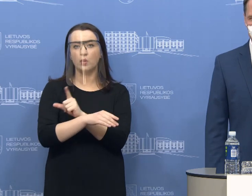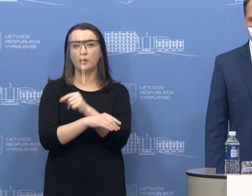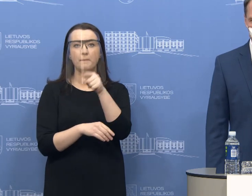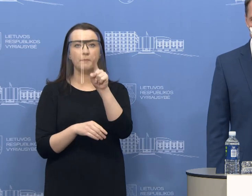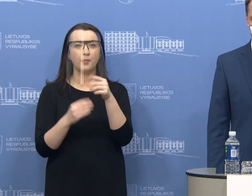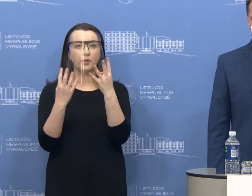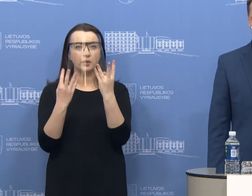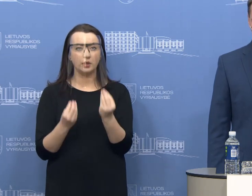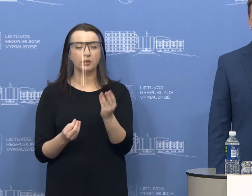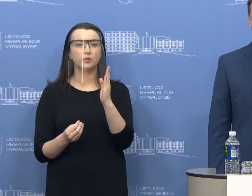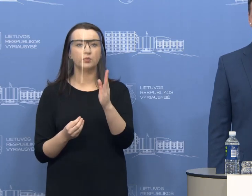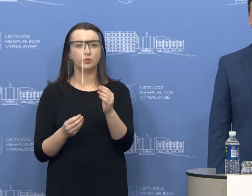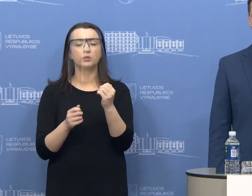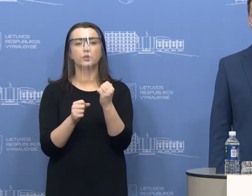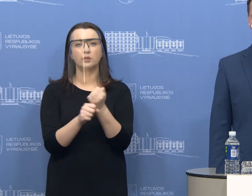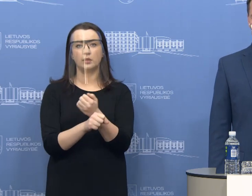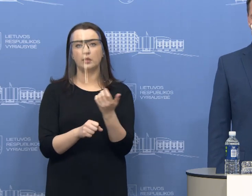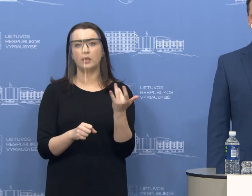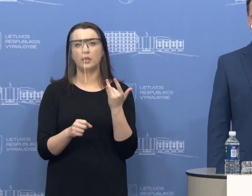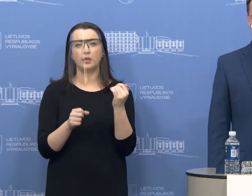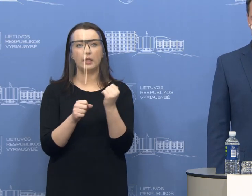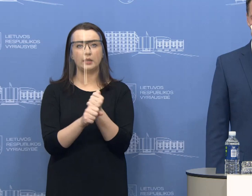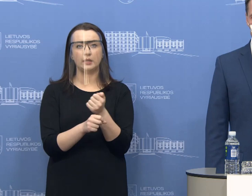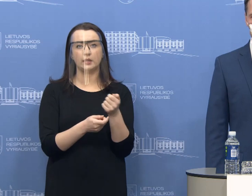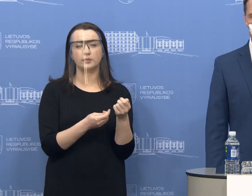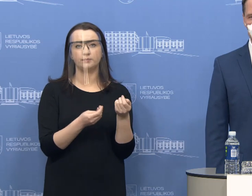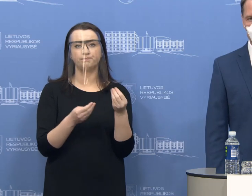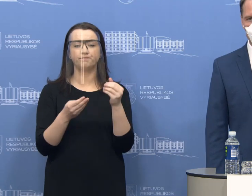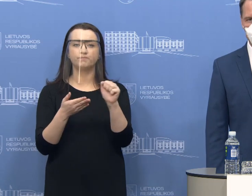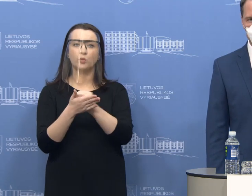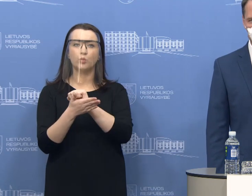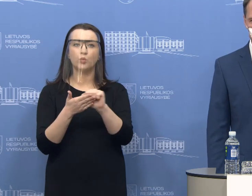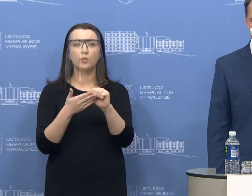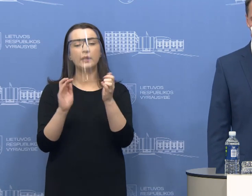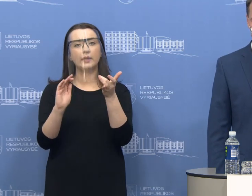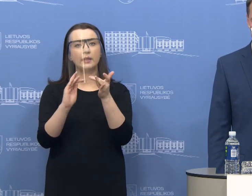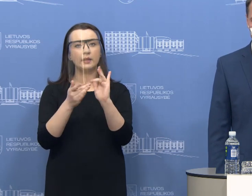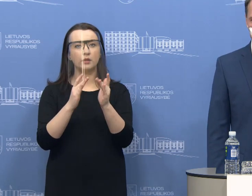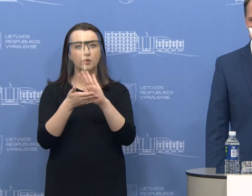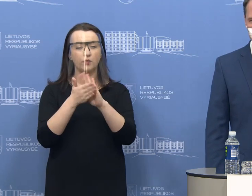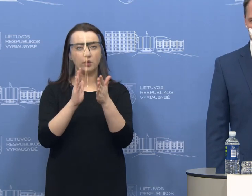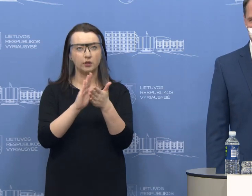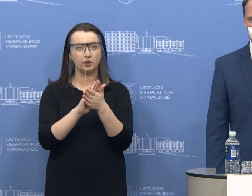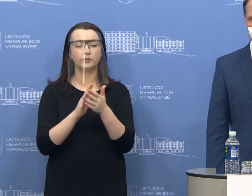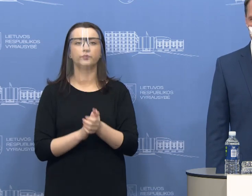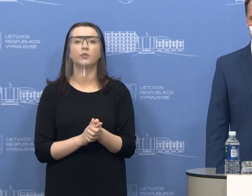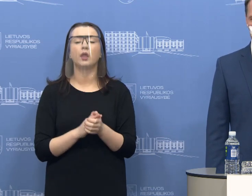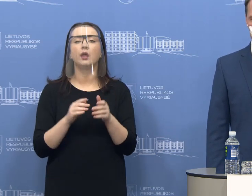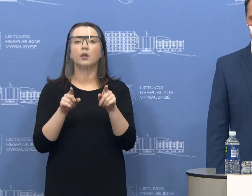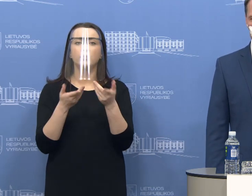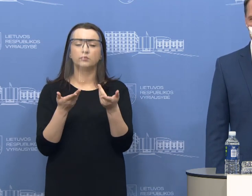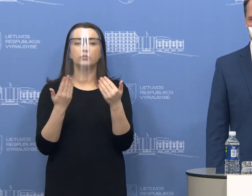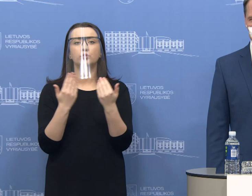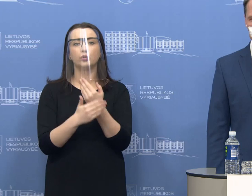kelti į e-platformą ir visi vykdomieji dokumentai bus matomi. Tai dar kartą,